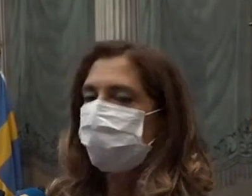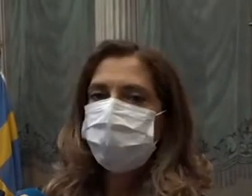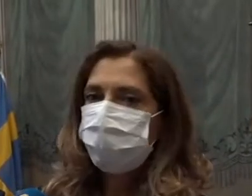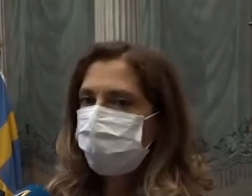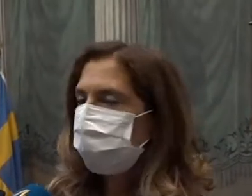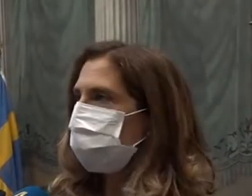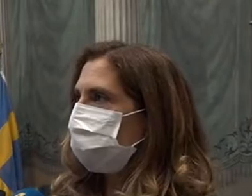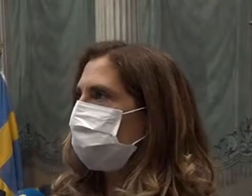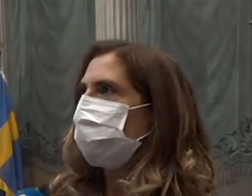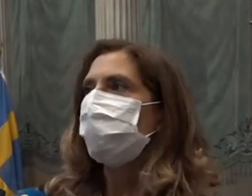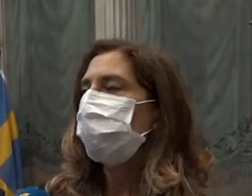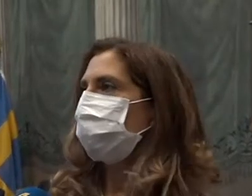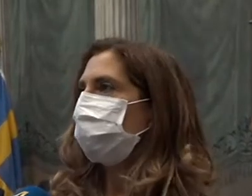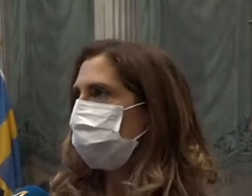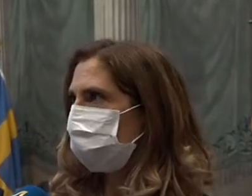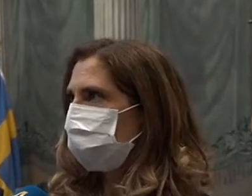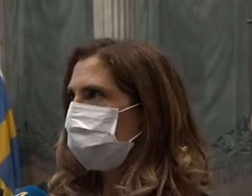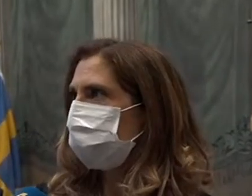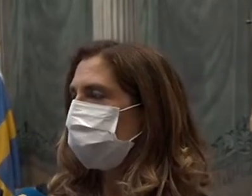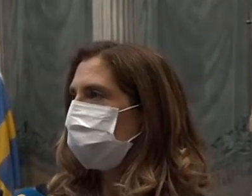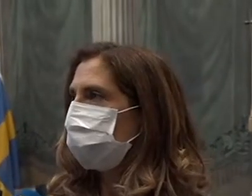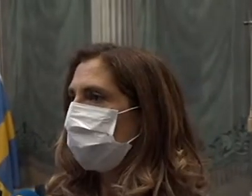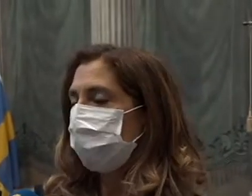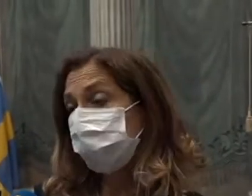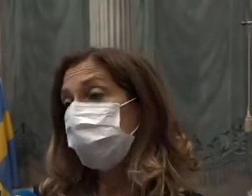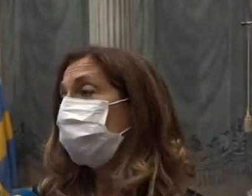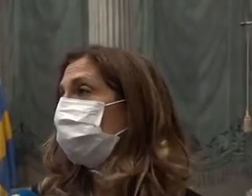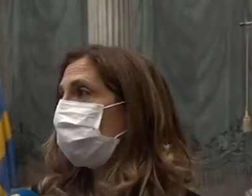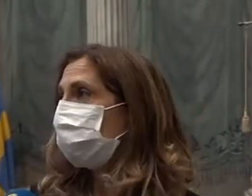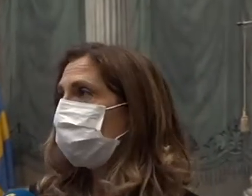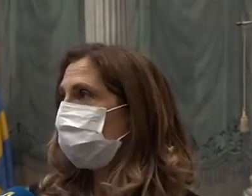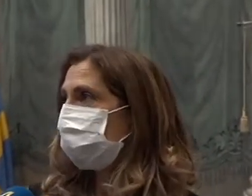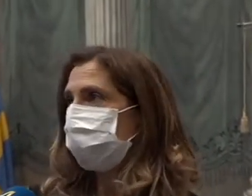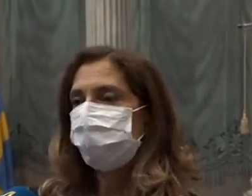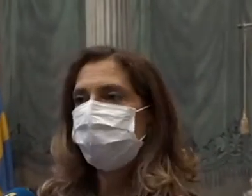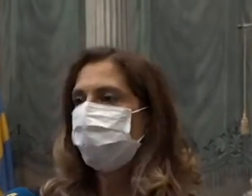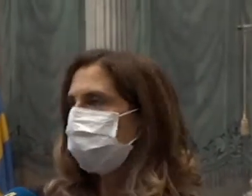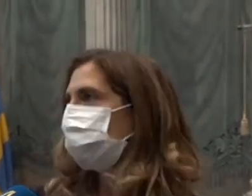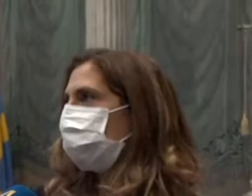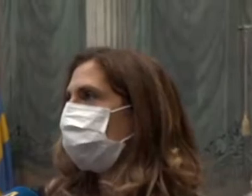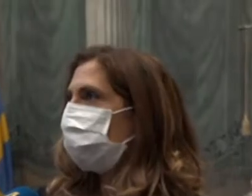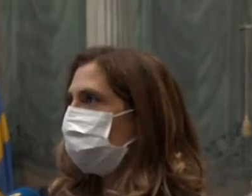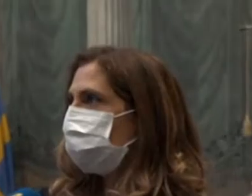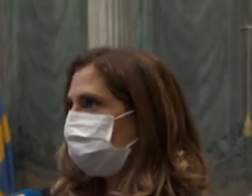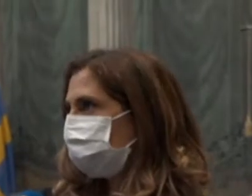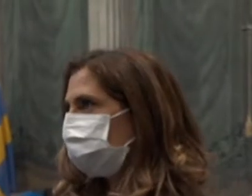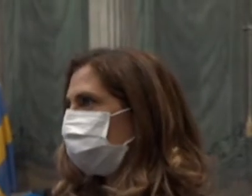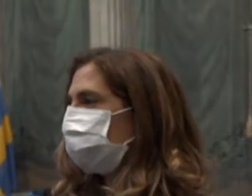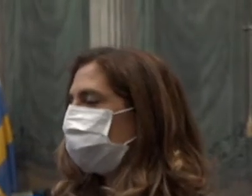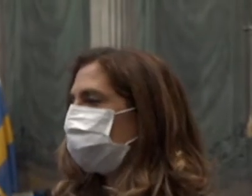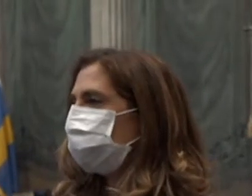da un incremento di 3 a 40 persone in pronto soccorso e questo ci permetterà di lavorare in una maniera nettamente migliore.